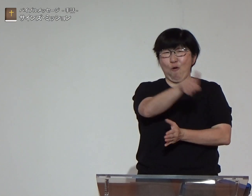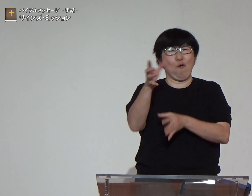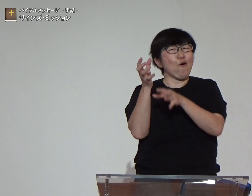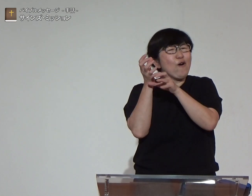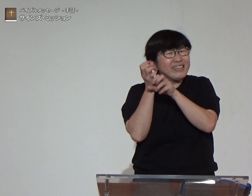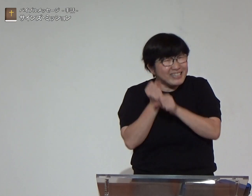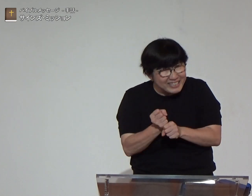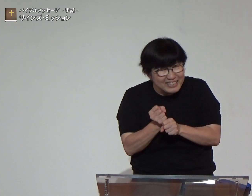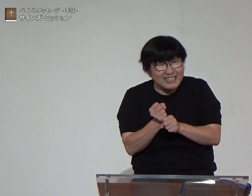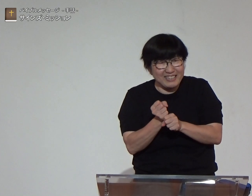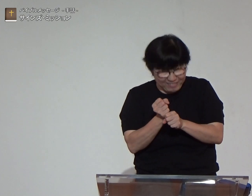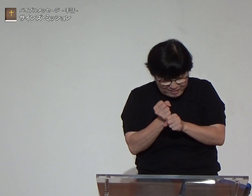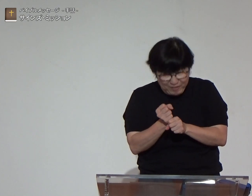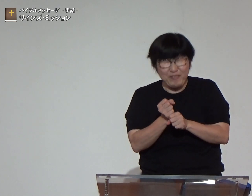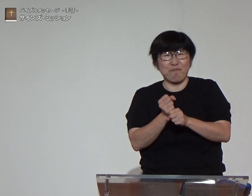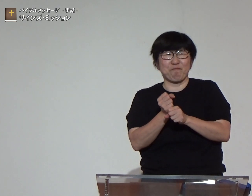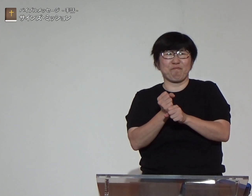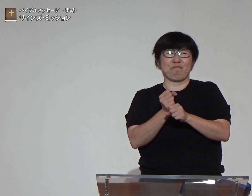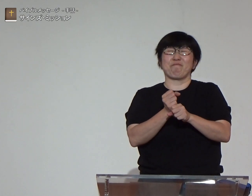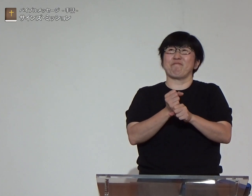すべての人が信じて